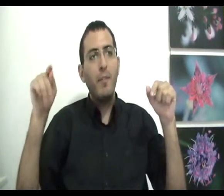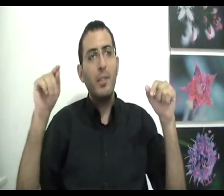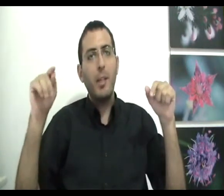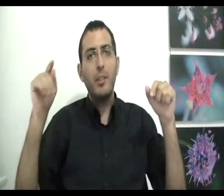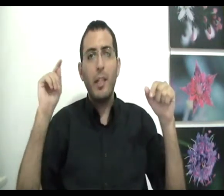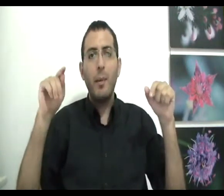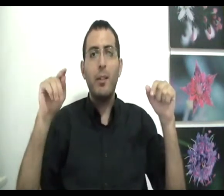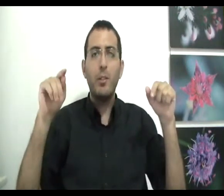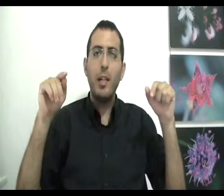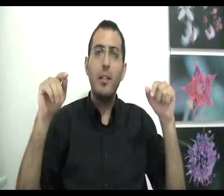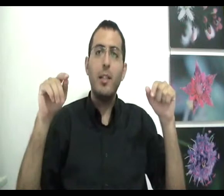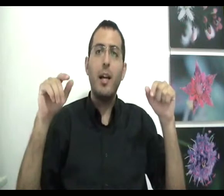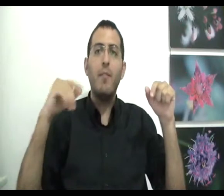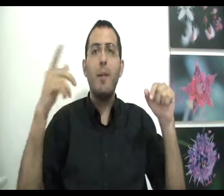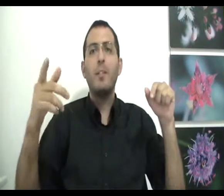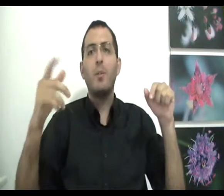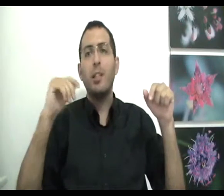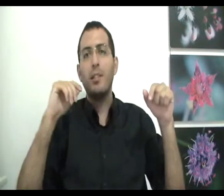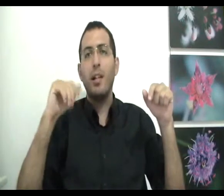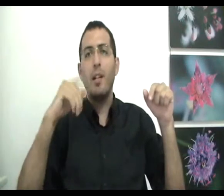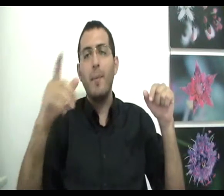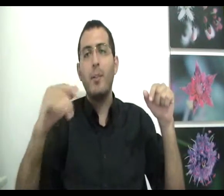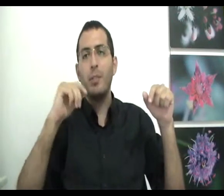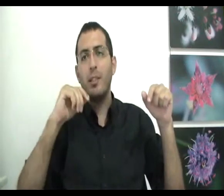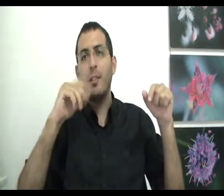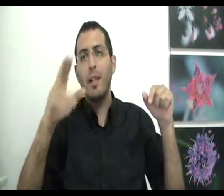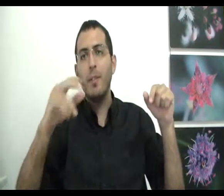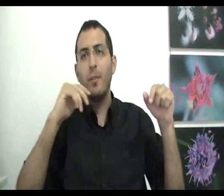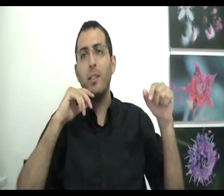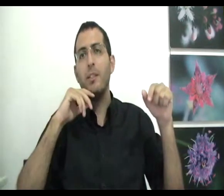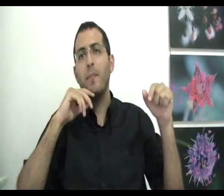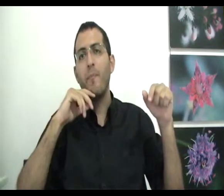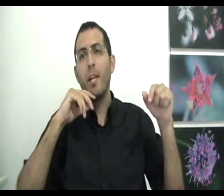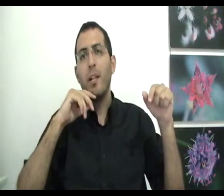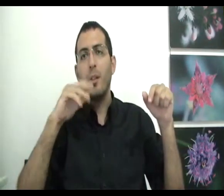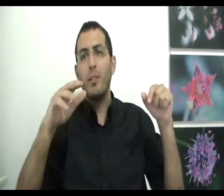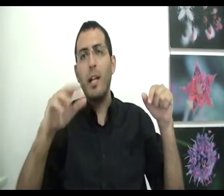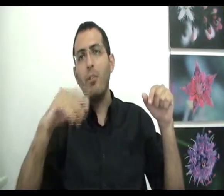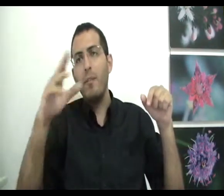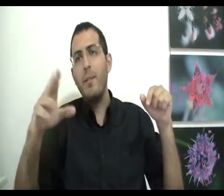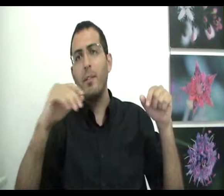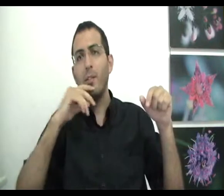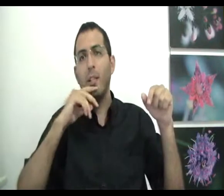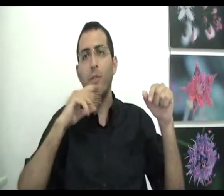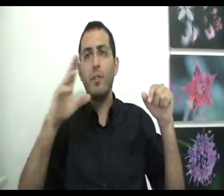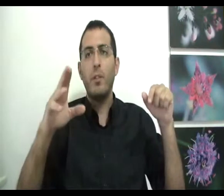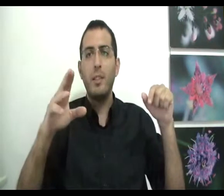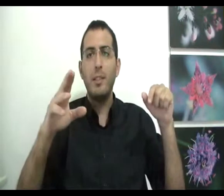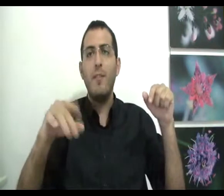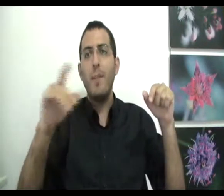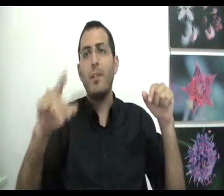וסיבה שתגיד מה אתה רוצה נגיד לך אבל למה אתה רוצה את זה אבל למה אתה רוצה את זה אתה רוצה להרגיש טוב אבל למה אתה רוצה להרגיש טוב אתה רוצה את זה אבל למה